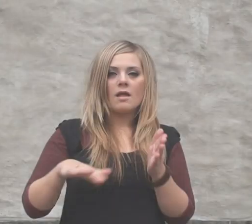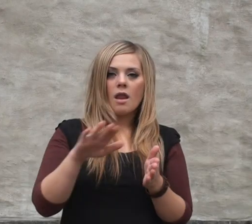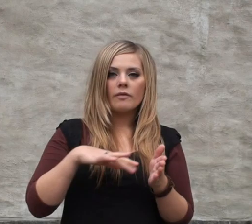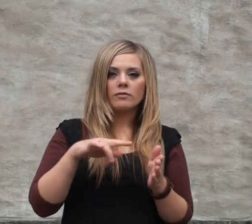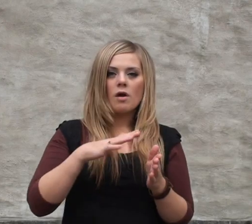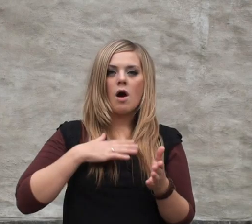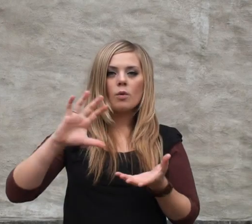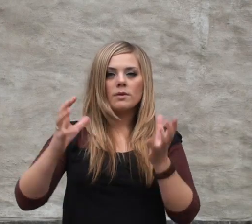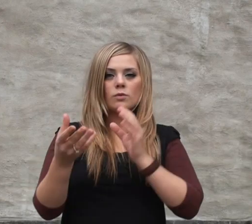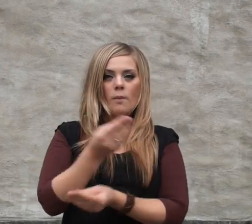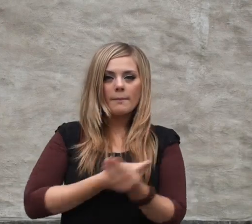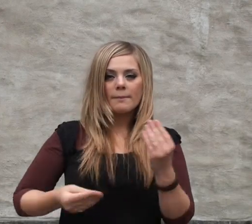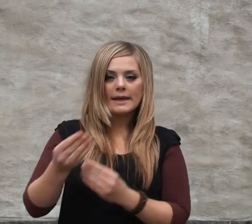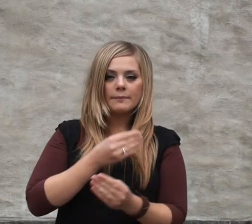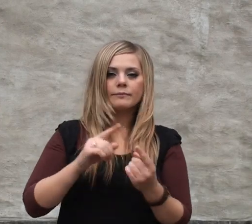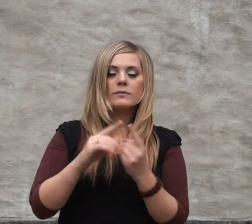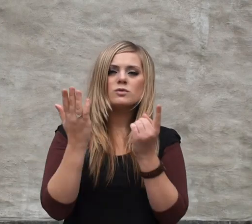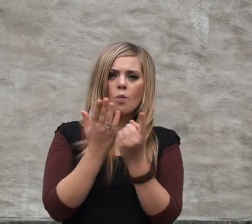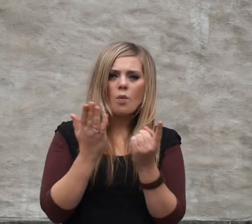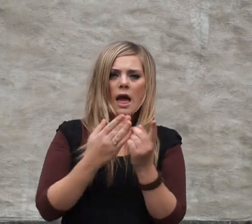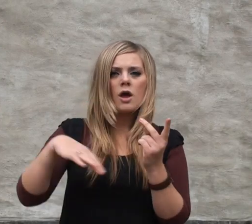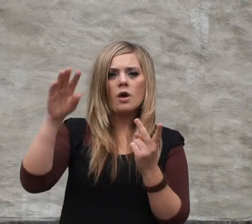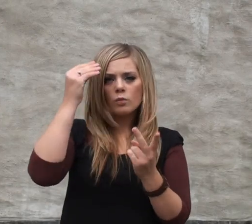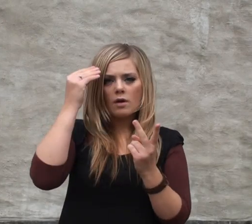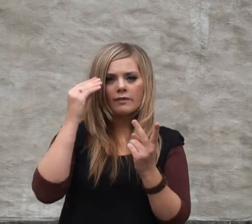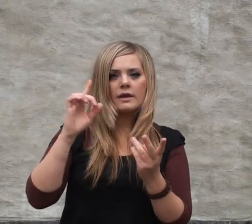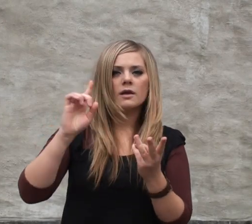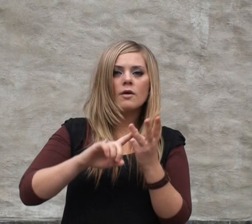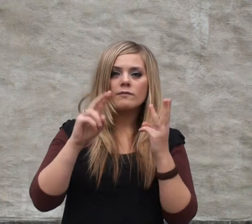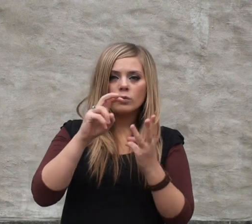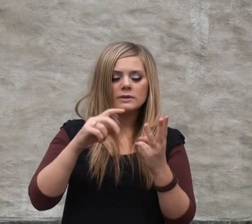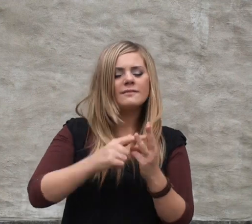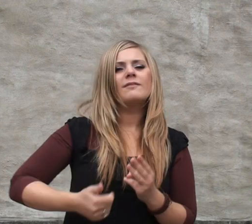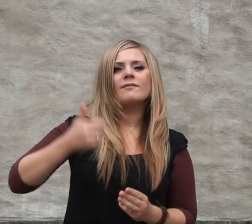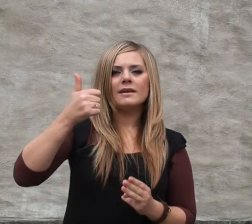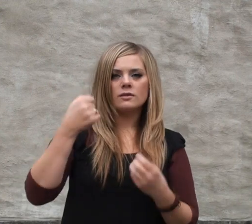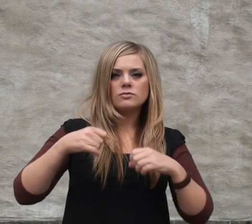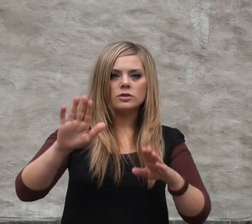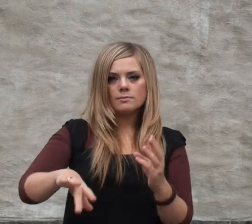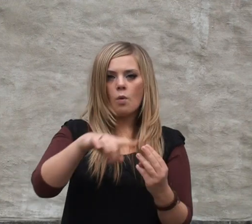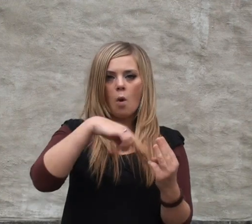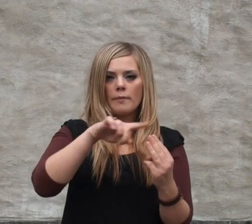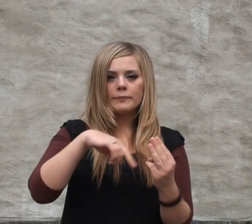For et lite land i en globalisert økonomi er skole, høyere utdanning og forskning det viktigste å satse på.